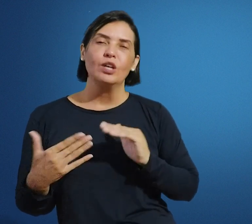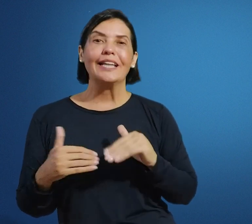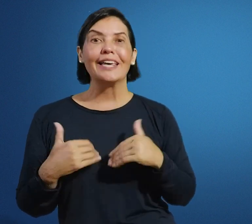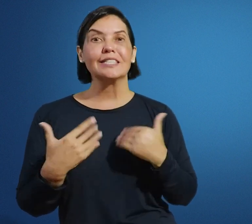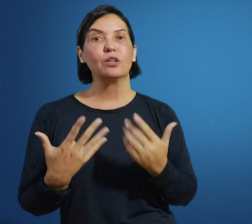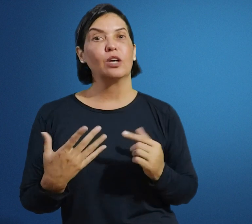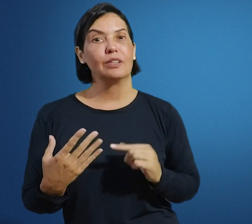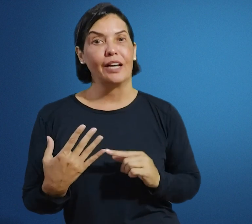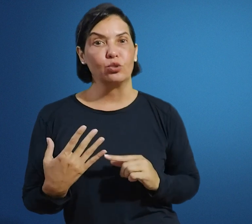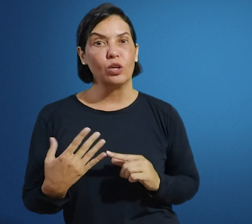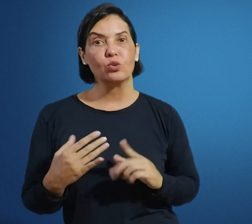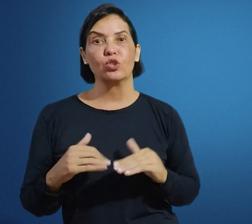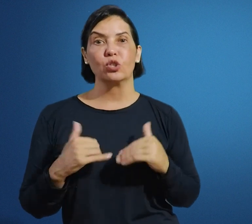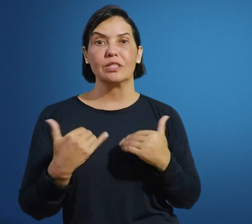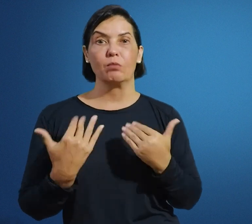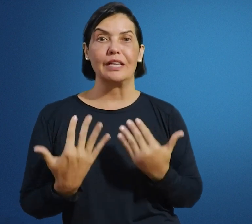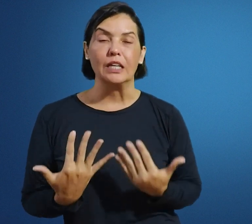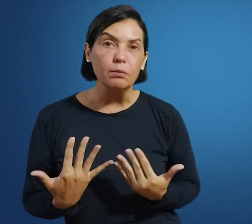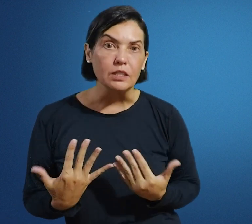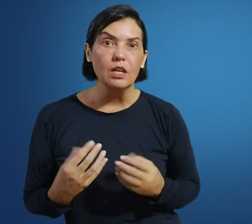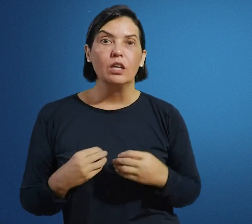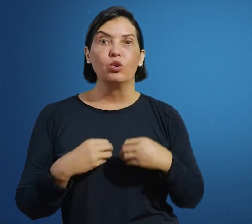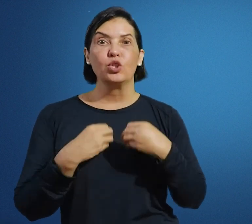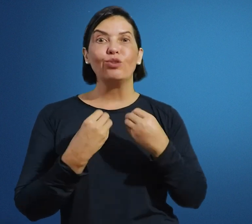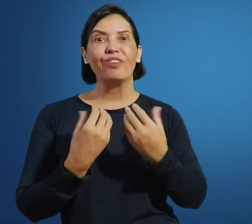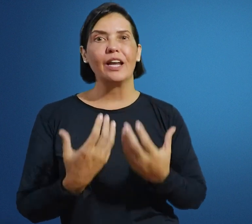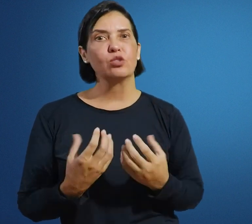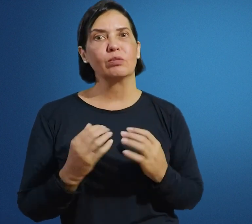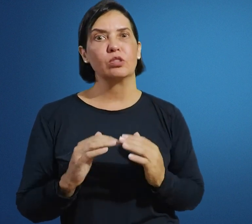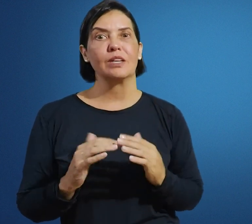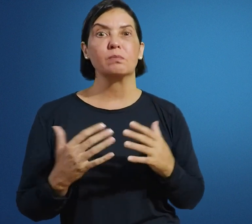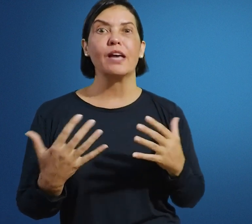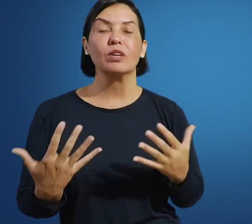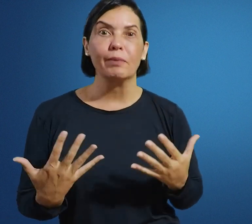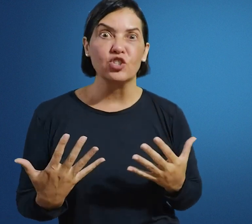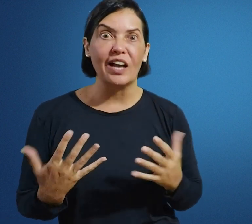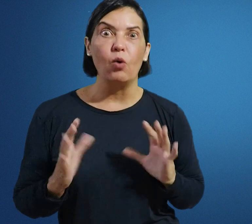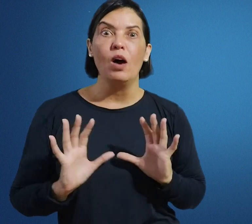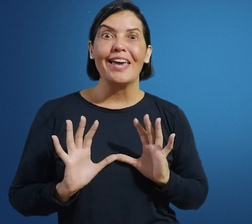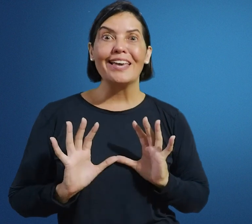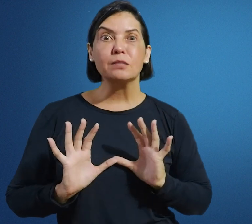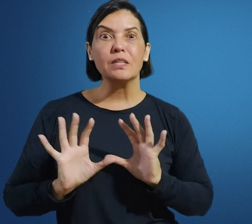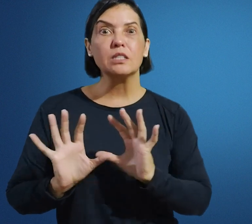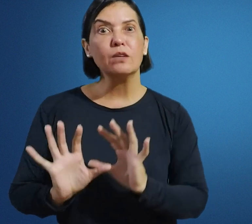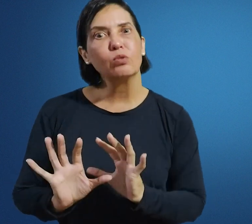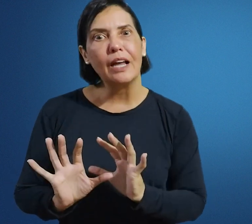Na questão da unidade 2, onde nós temos a Libras, e onde eu falei sobre o seu aspecto gramatical específico da